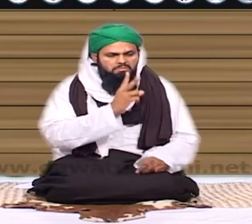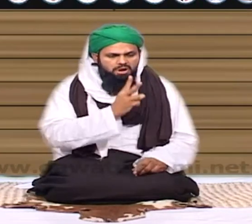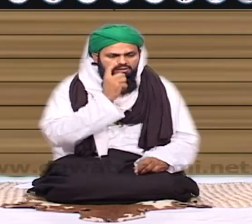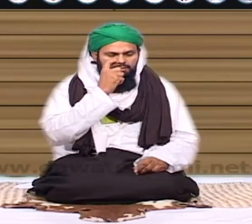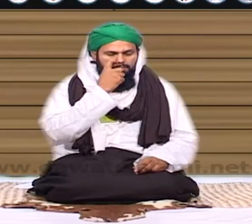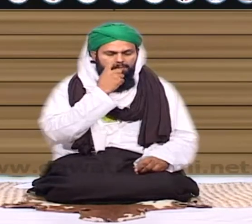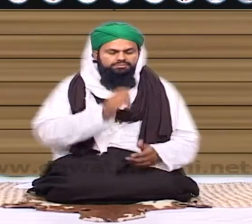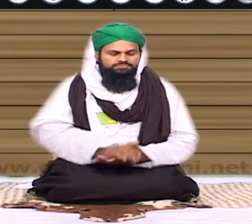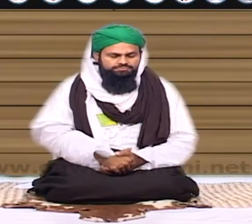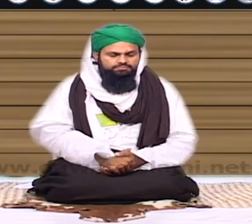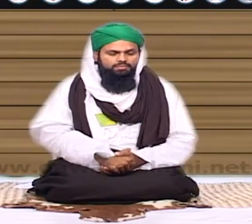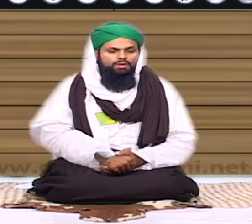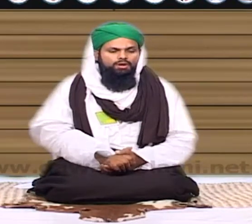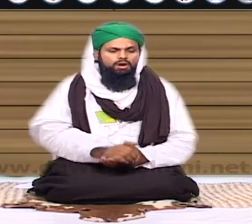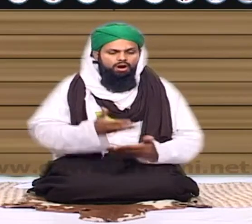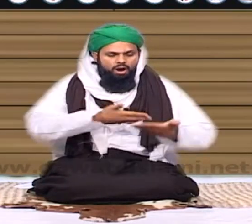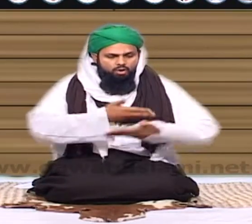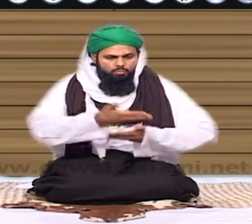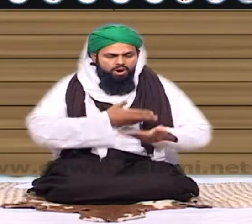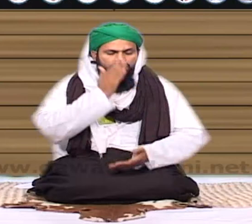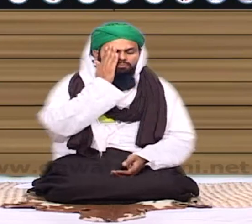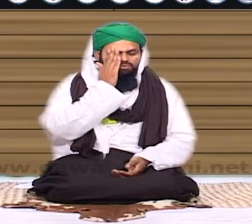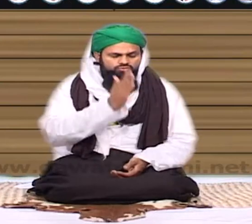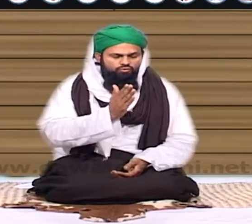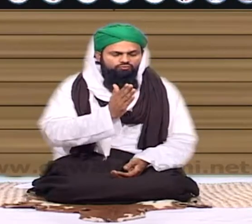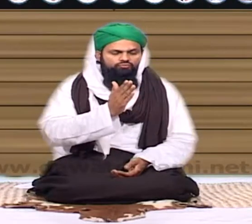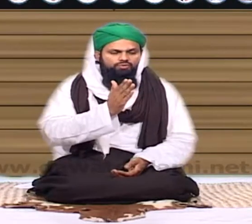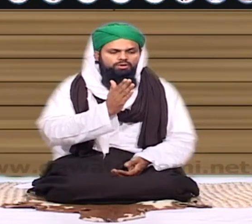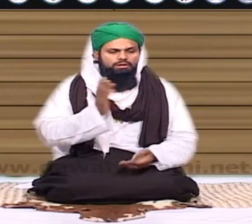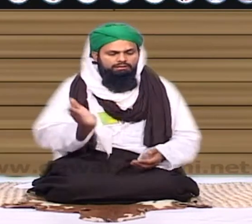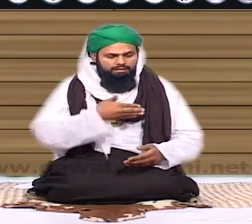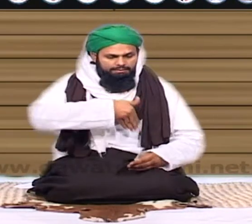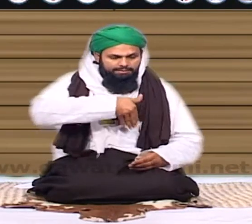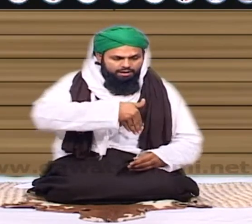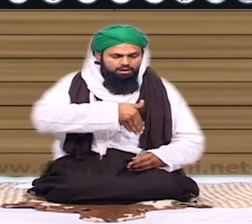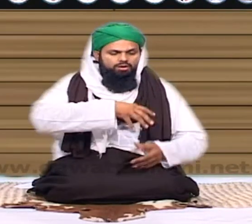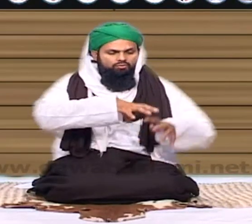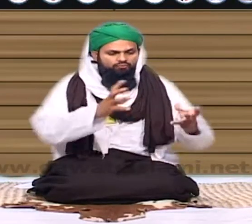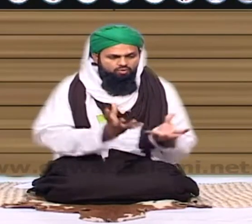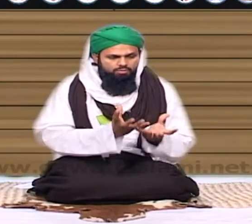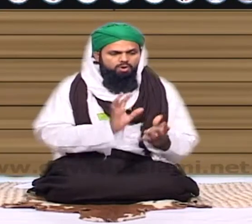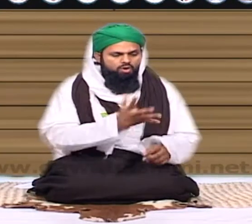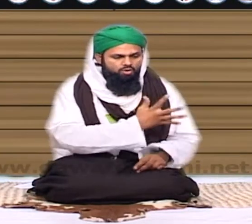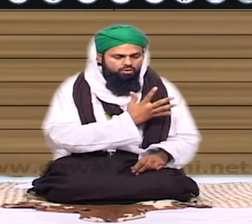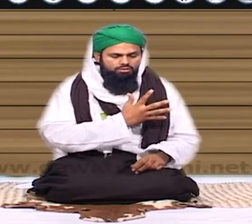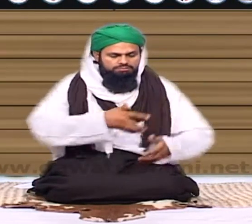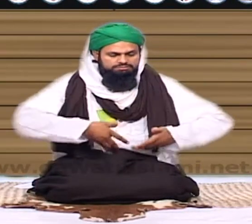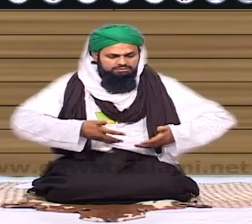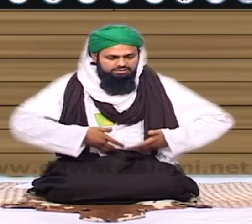دنیا کے چکروں میں فسا ہوا ہے یہ اپنے کاروبار میں مصروف ہوتا ہے یہ اپنے کھیل تماشے میں مجھول ہوتا ہے اور